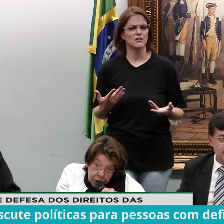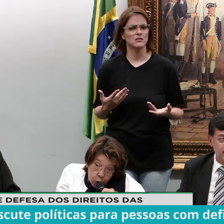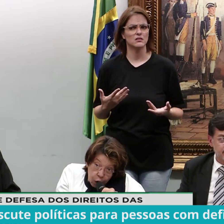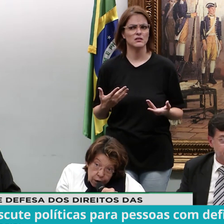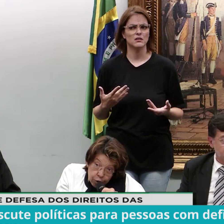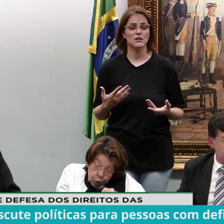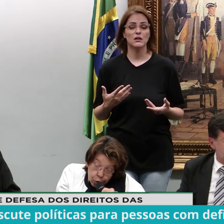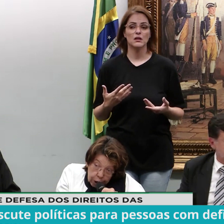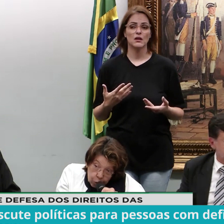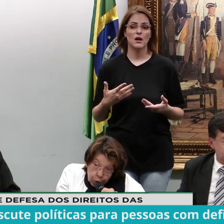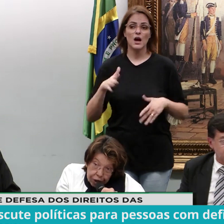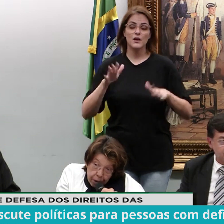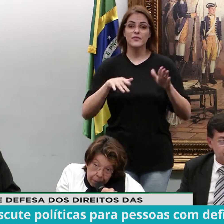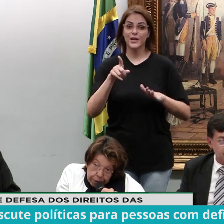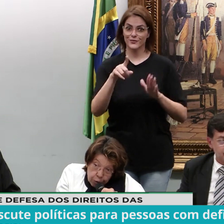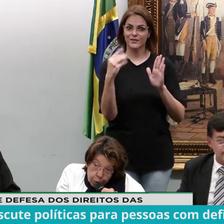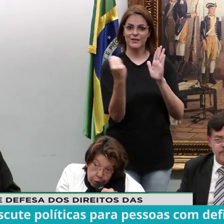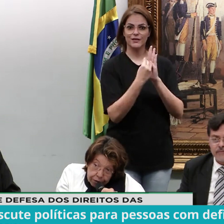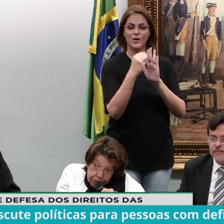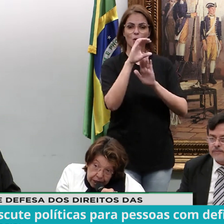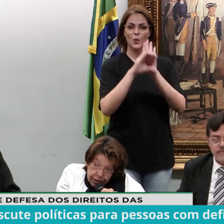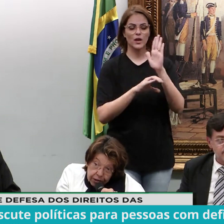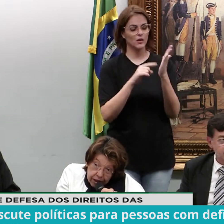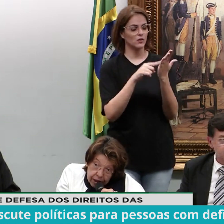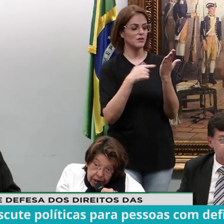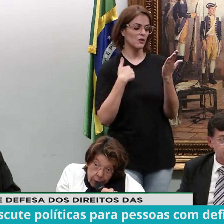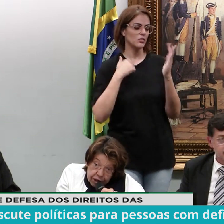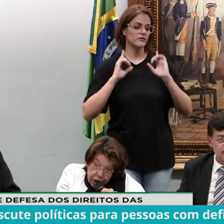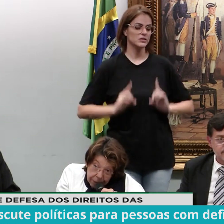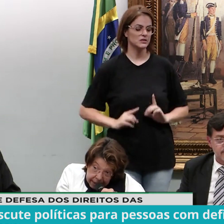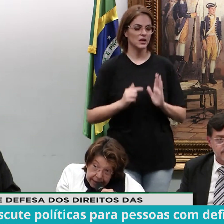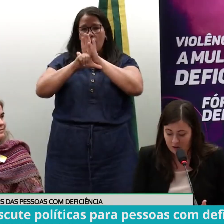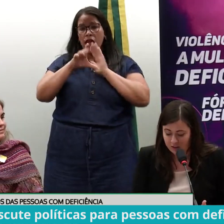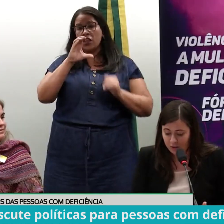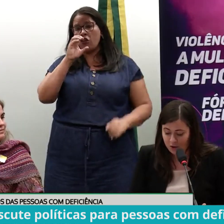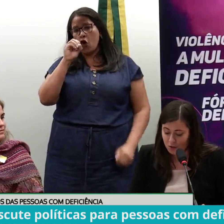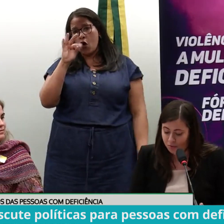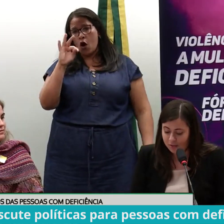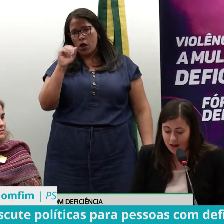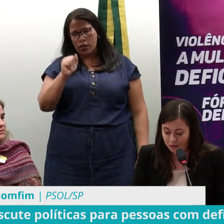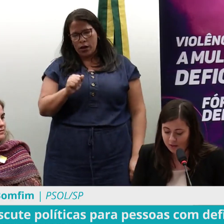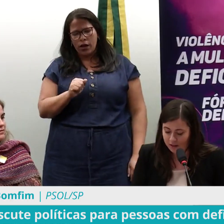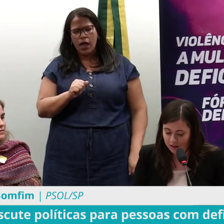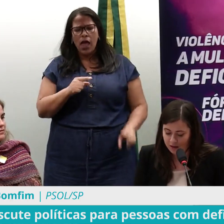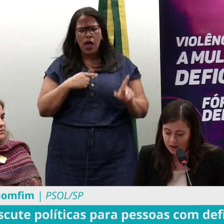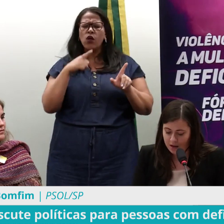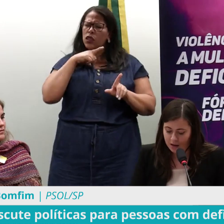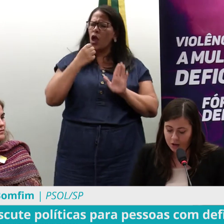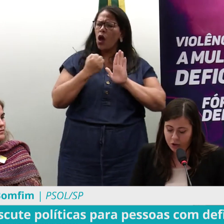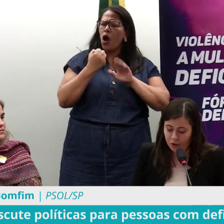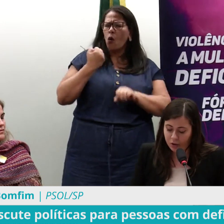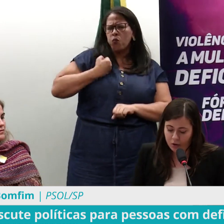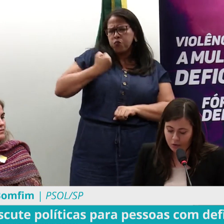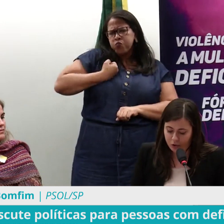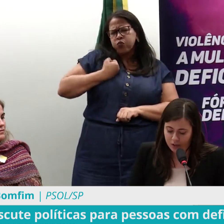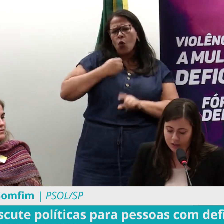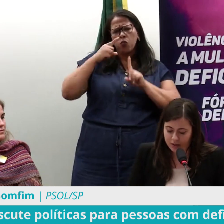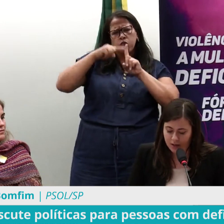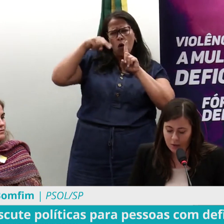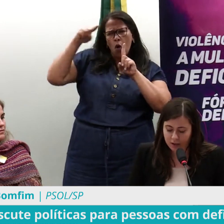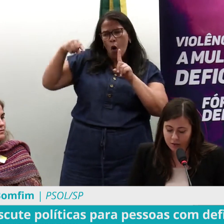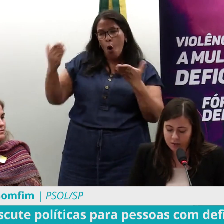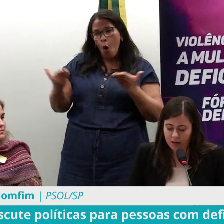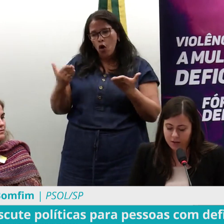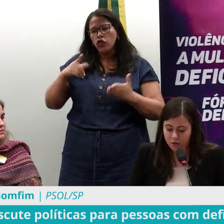quando você coloca no seu currículo que é uma pessoa com deficiência, não é chamada. Eu tenho alguns dados aqui que indicam que hoje